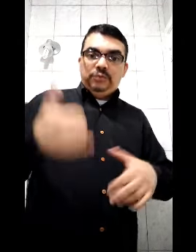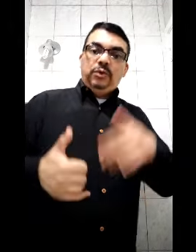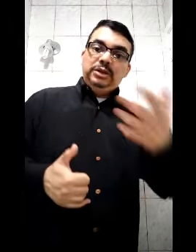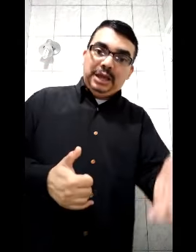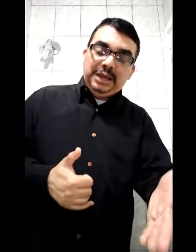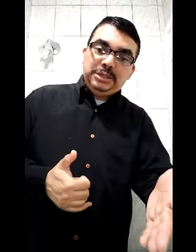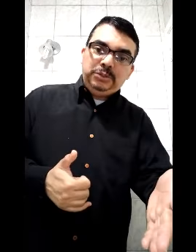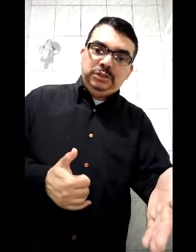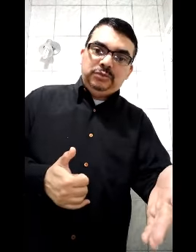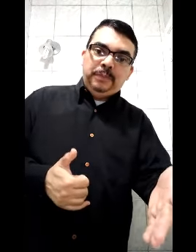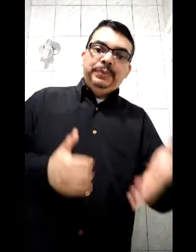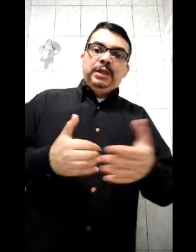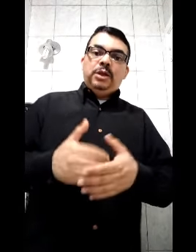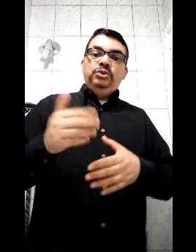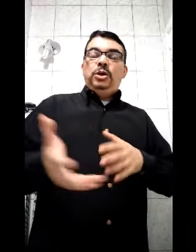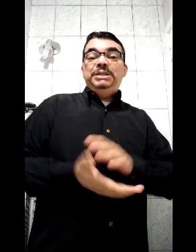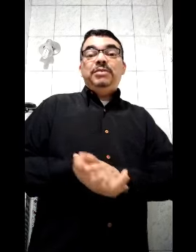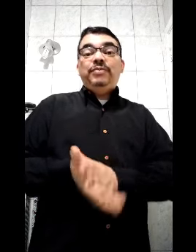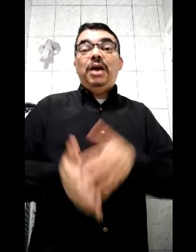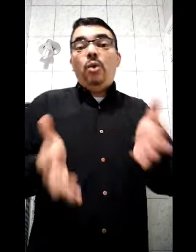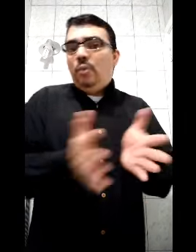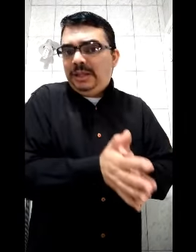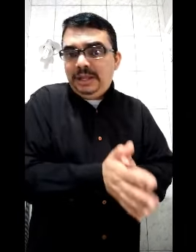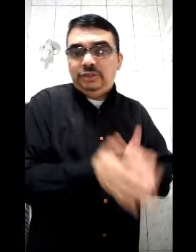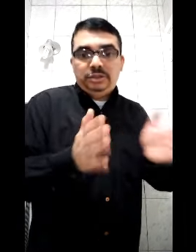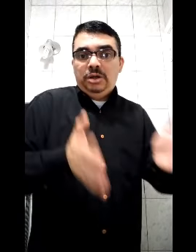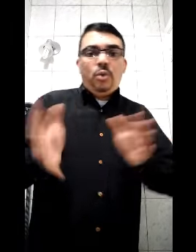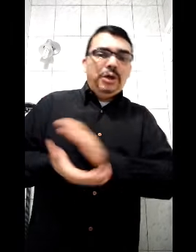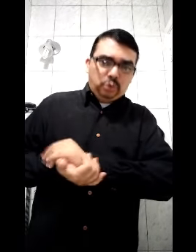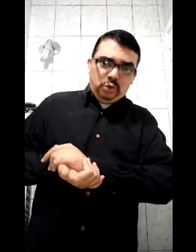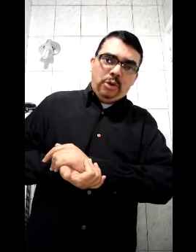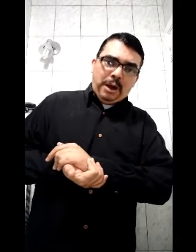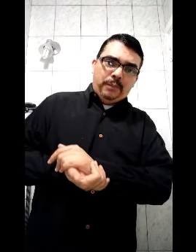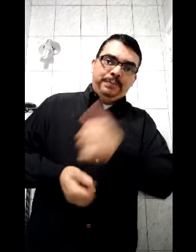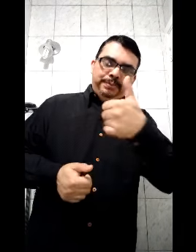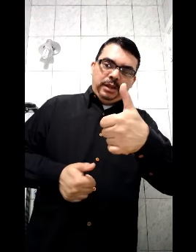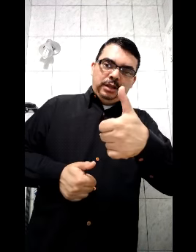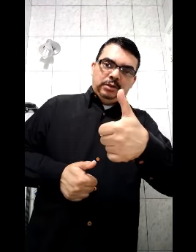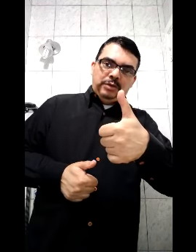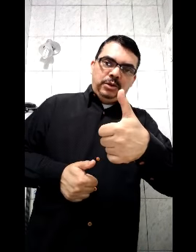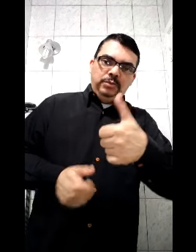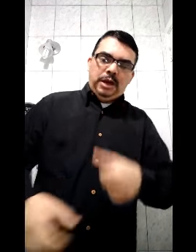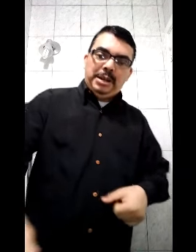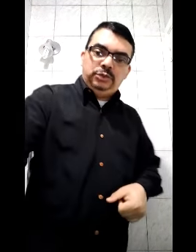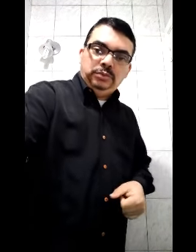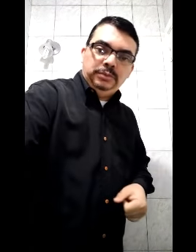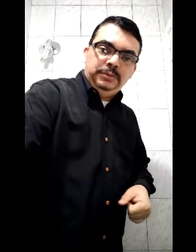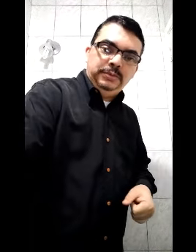telefone, é receptivo. Então, geralmente você vai falar com um atendente e não com um ator global. Valeu? Abraço. tchau. Tchau, tchau.